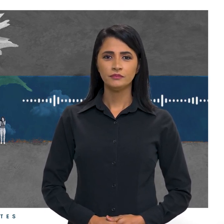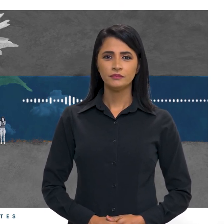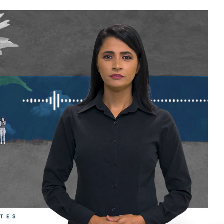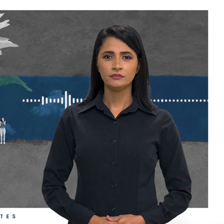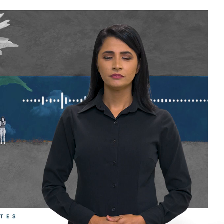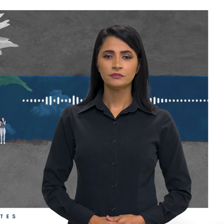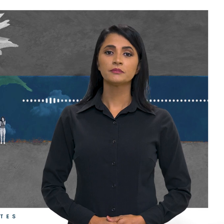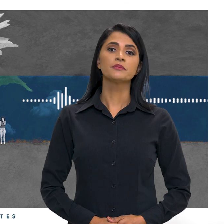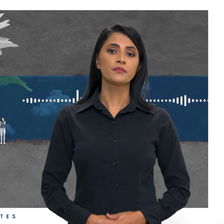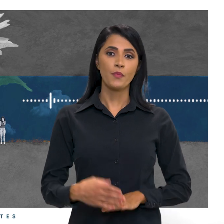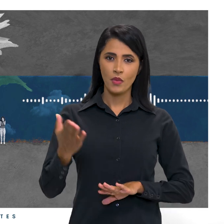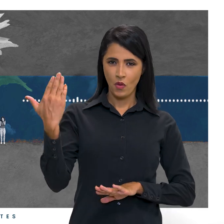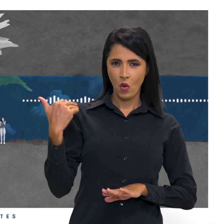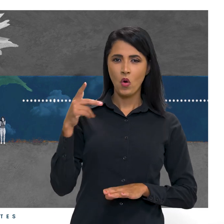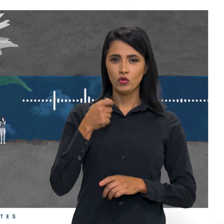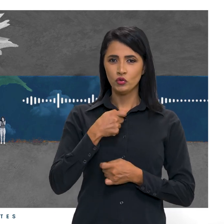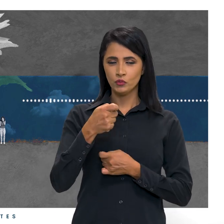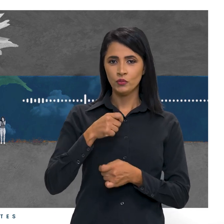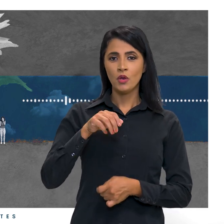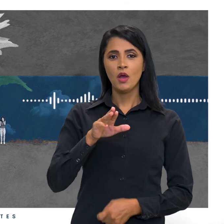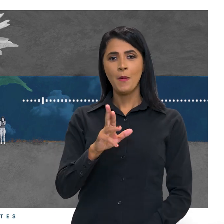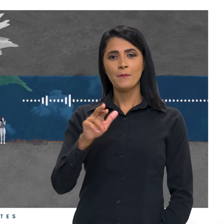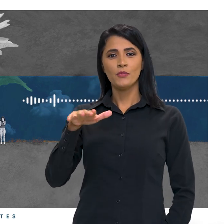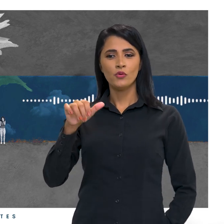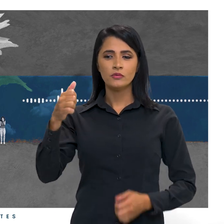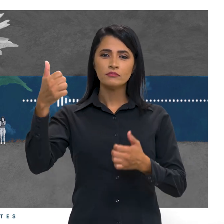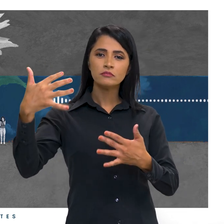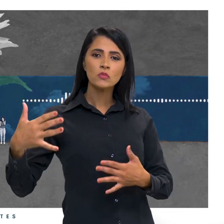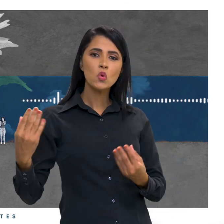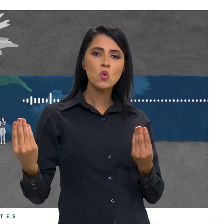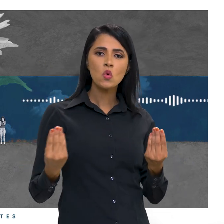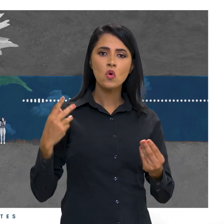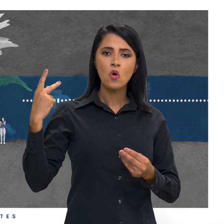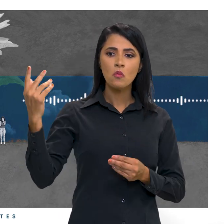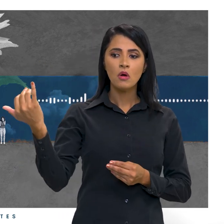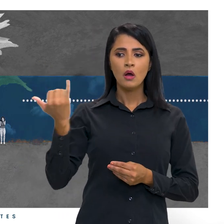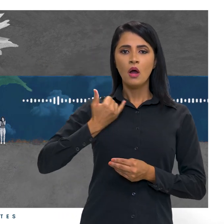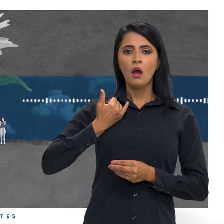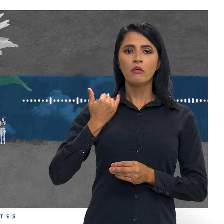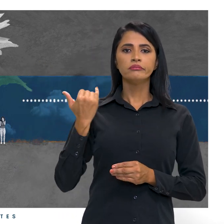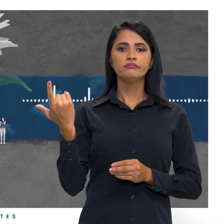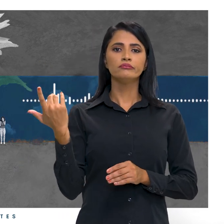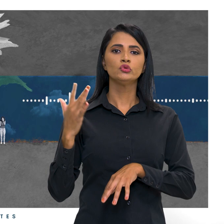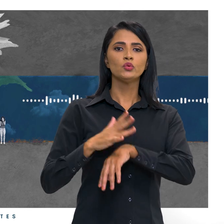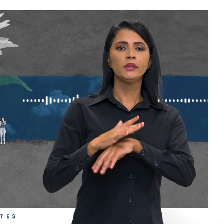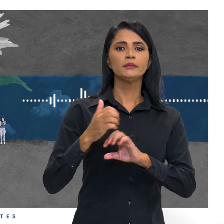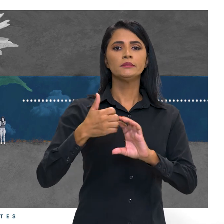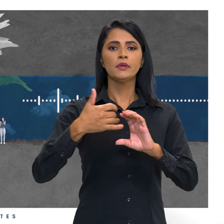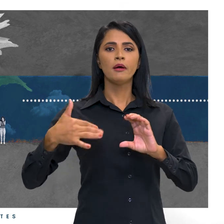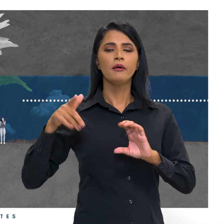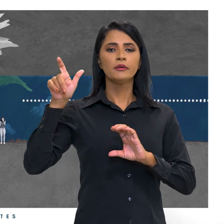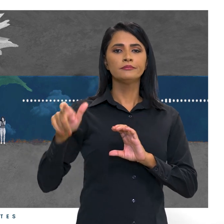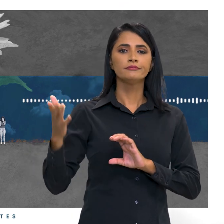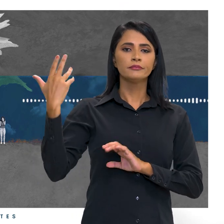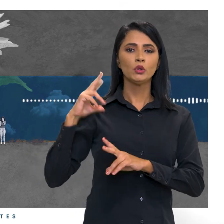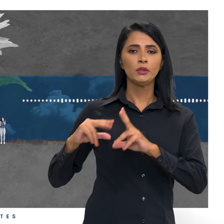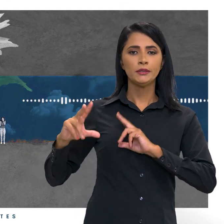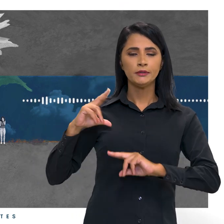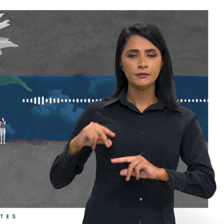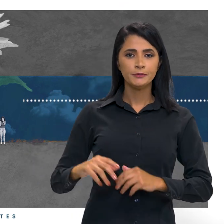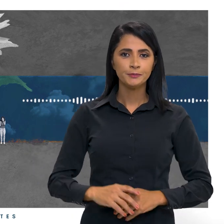No episódio anterior, Bruna Rocha nos contou como reagiu ao receber o diagnóstico de uma doença rara quando era adolescente.